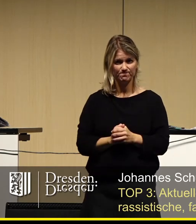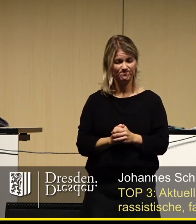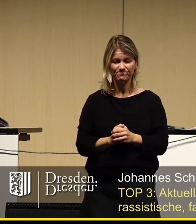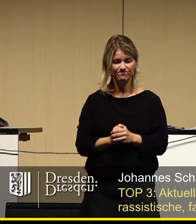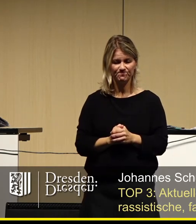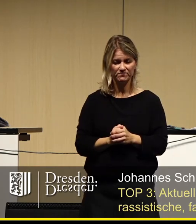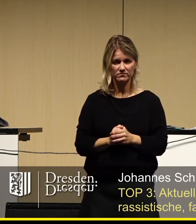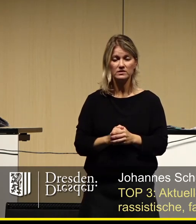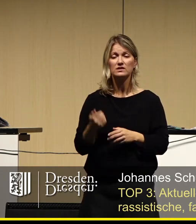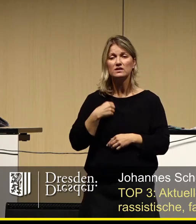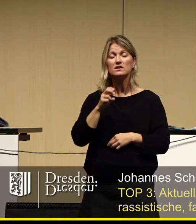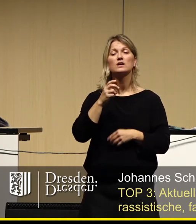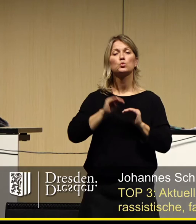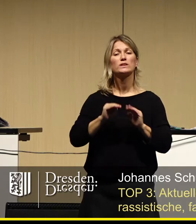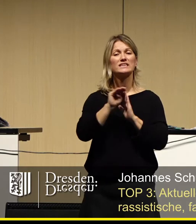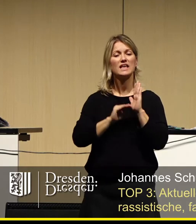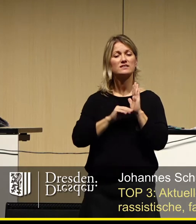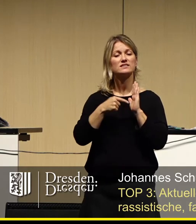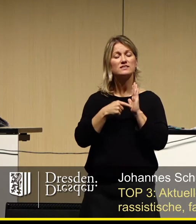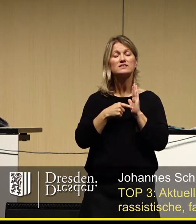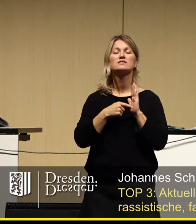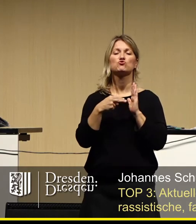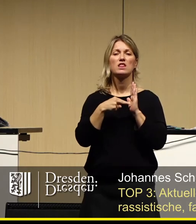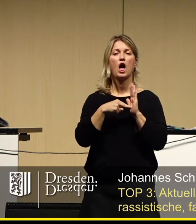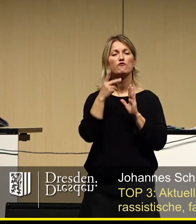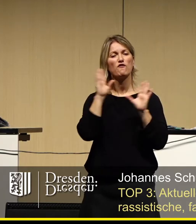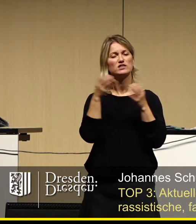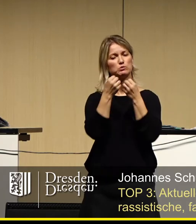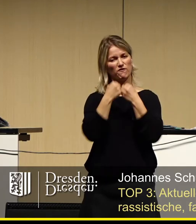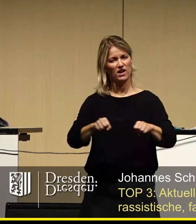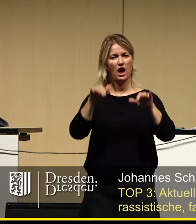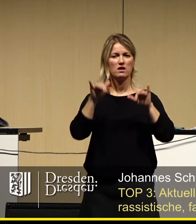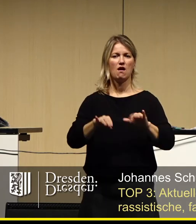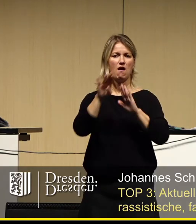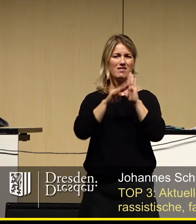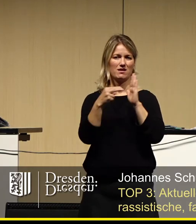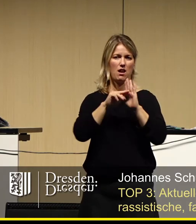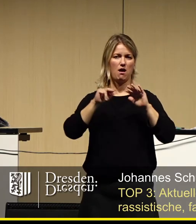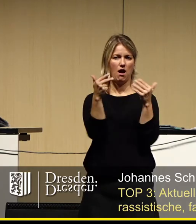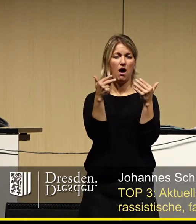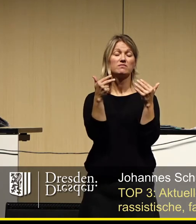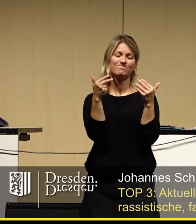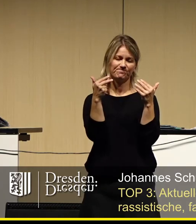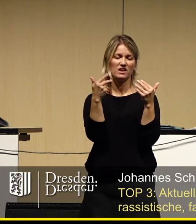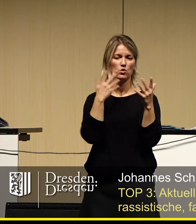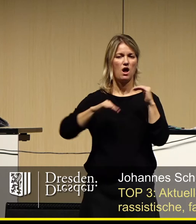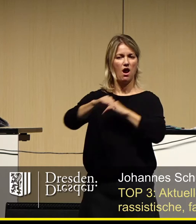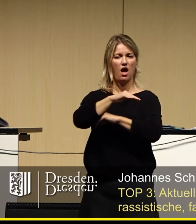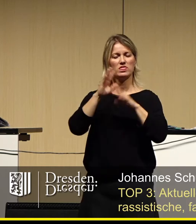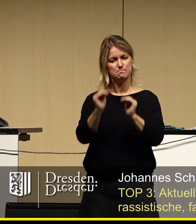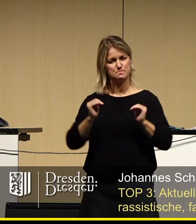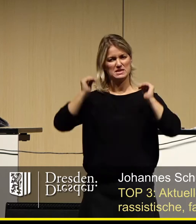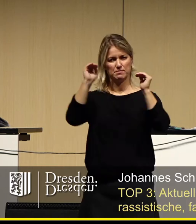Unsere durch Artikel 8 Grundgesetz gewährte Versammlungsfreiheit ist eines der höchsten Rechtsgüter unseres Landes und gilt somit für jede und jeden.